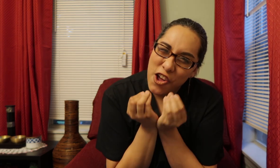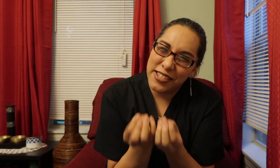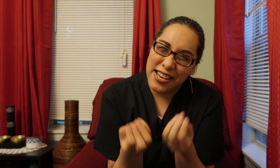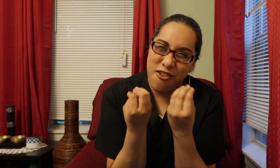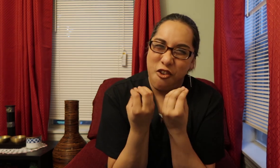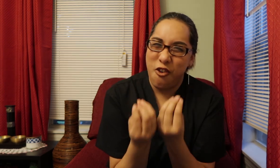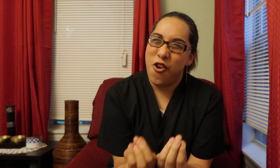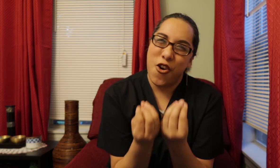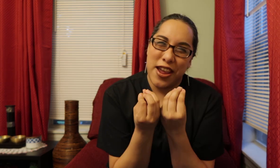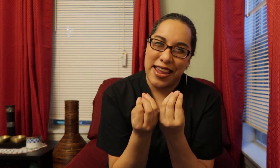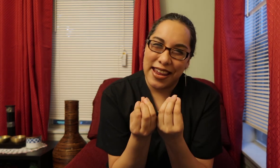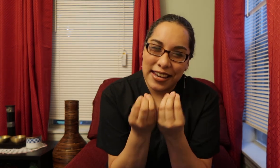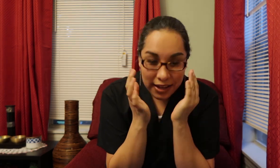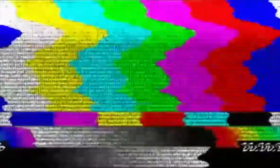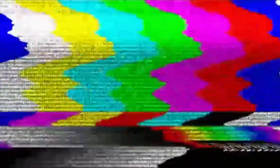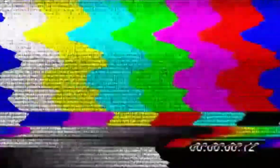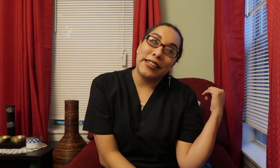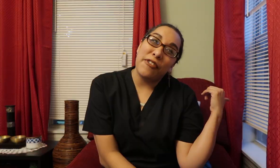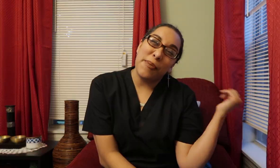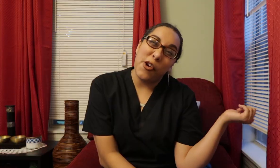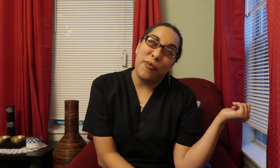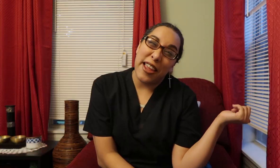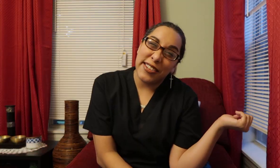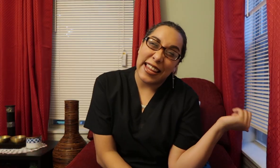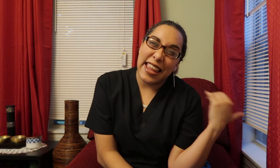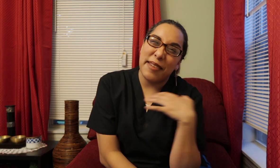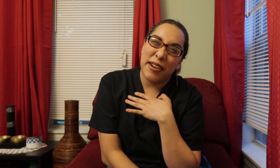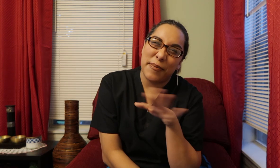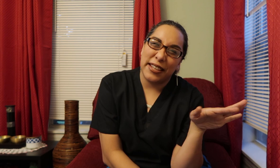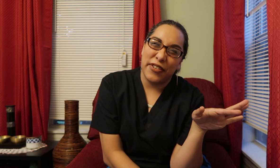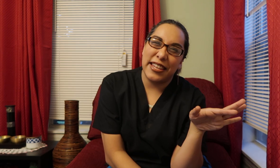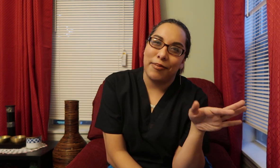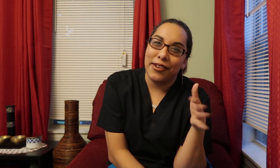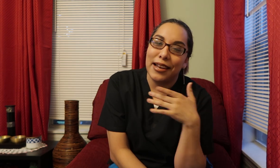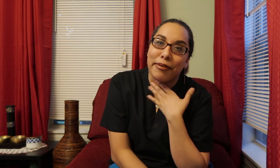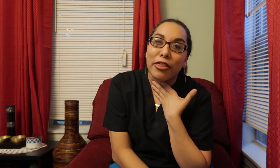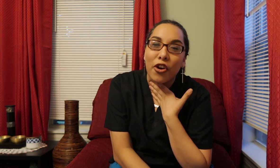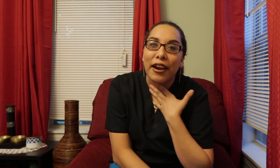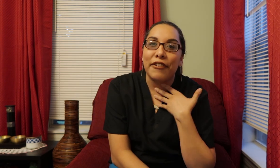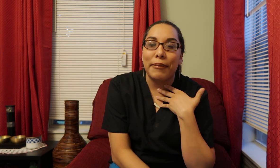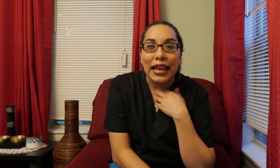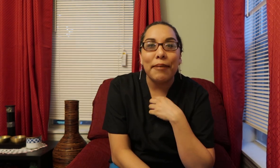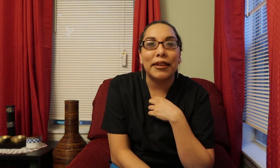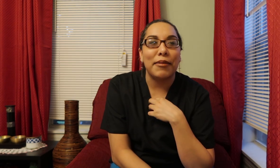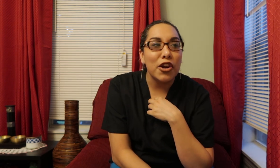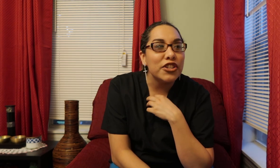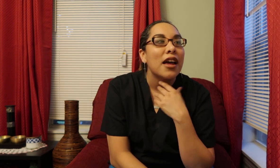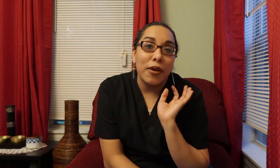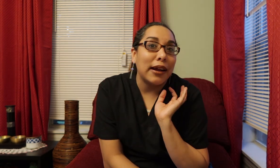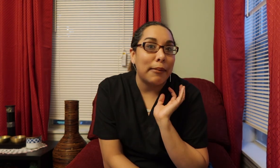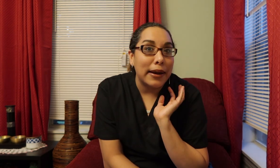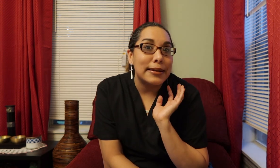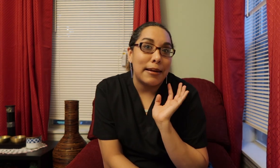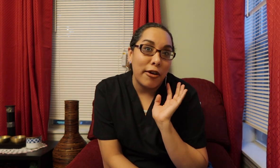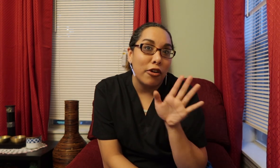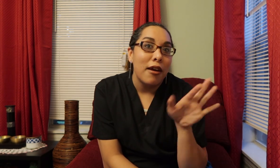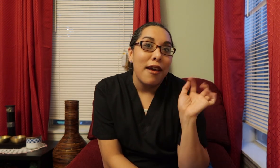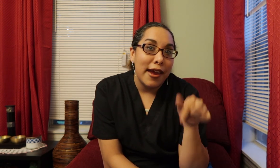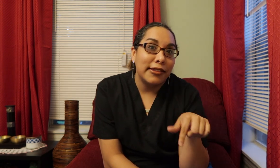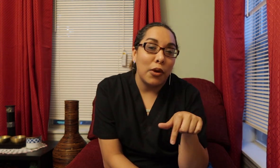no se enojen Es que fue mi cumpleaños ayer y me la pasé el fin de semana celebrando con la familia y mis amigos Iba a grabar el sábado este